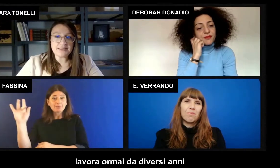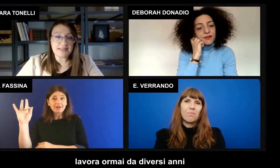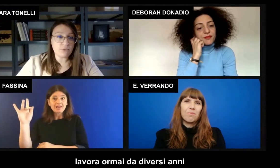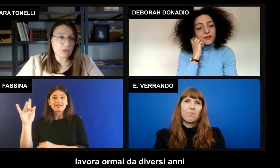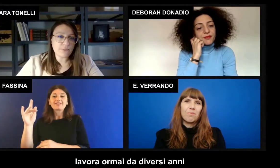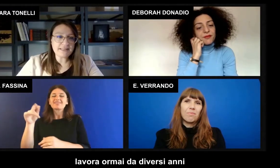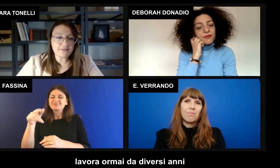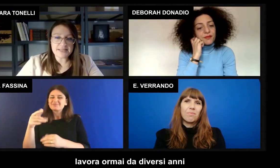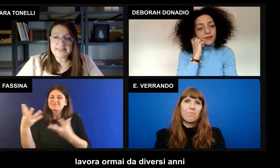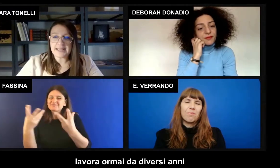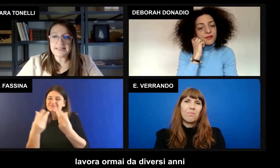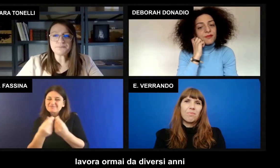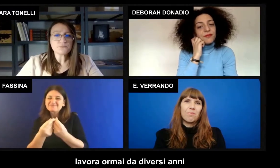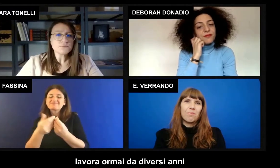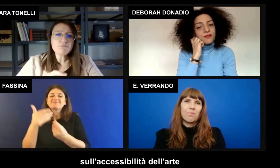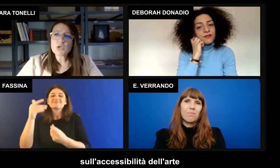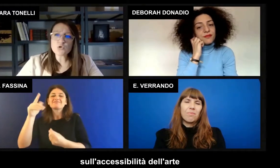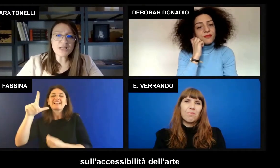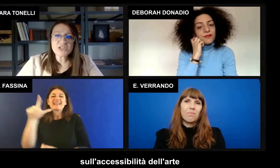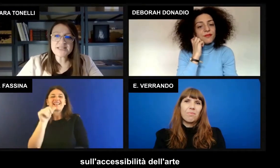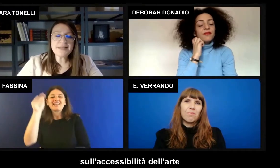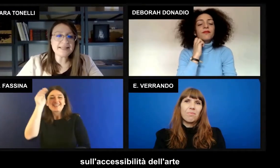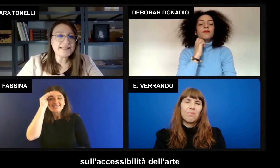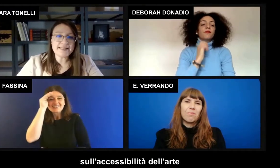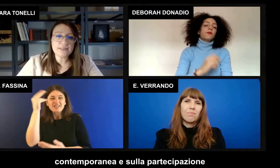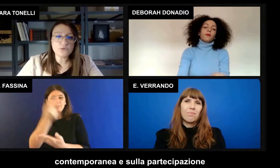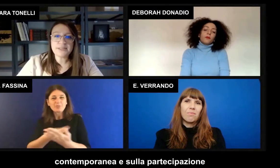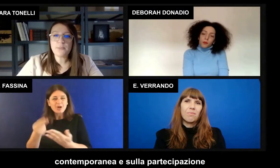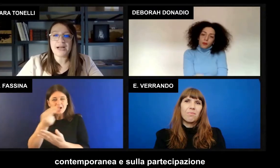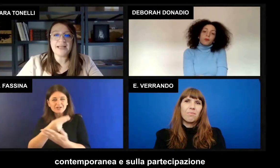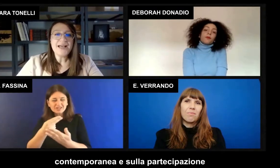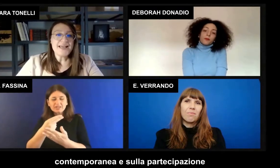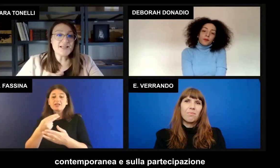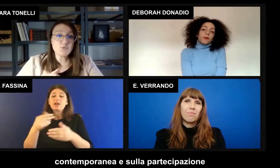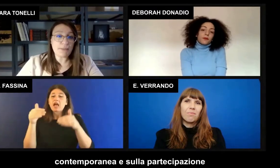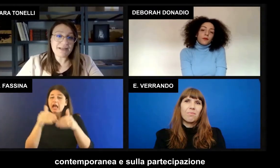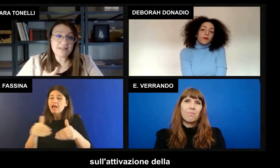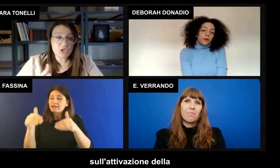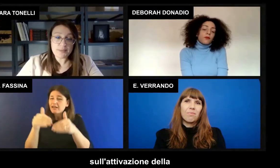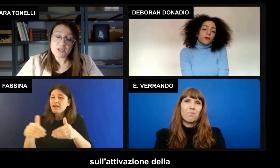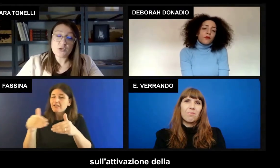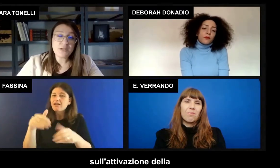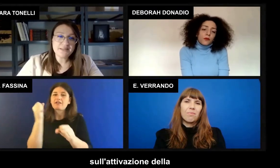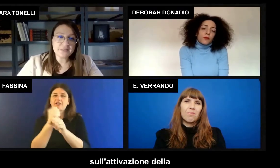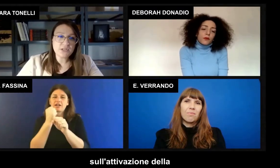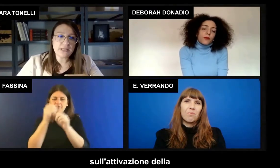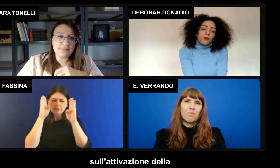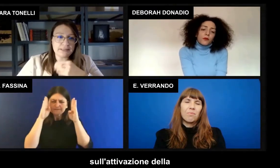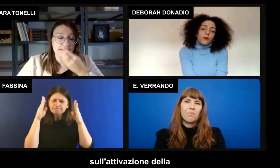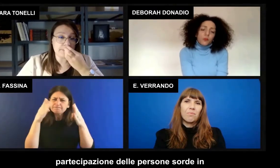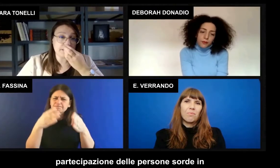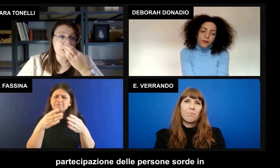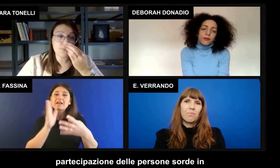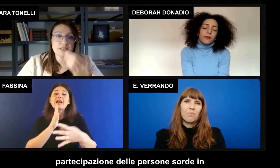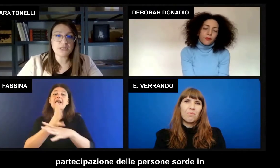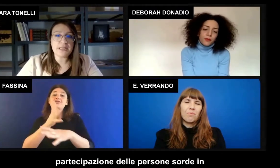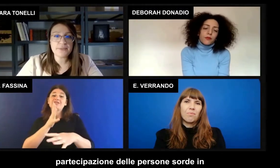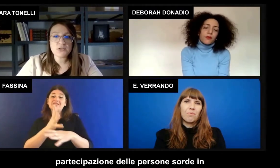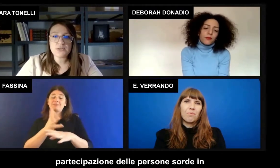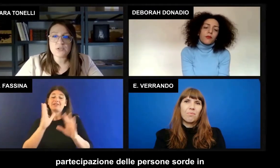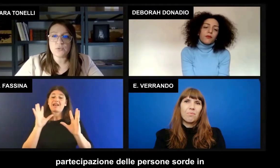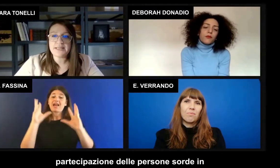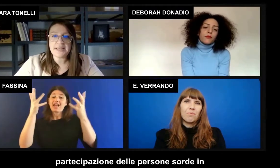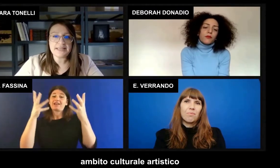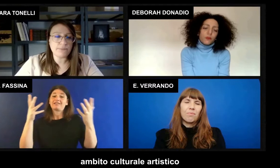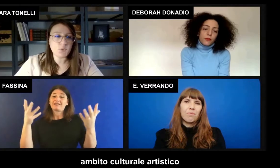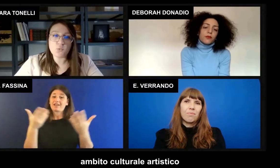Project lavora ormai da diversi anni sull'accessibilità dell'arte contemporanea e sulla partecipazione, sull'attivazione della partecipazione delle